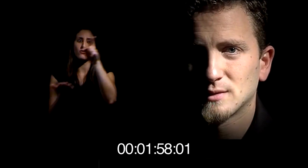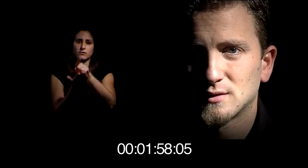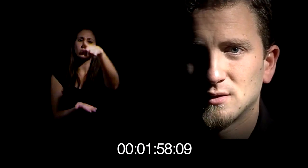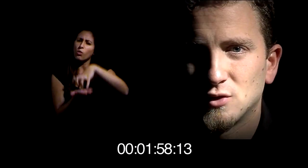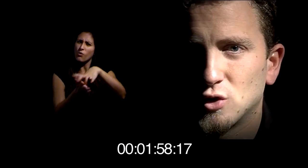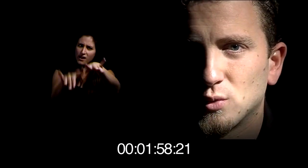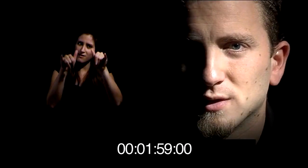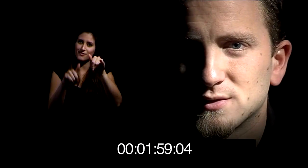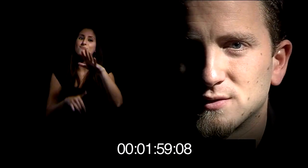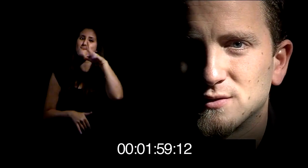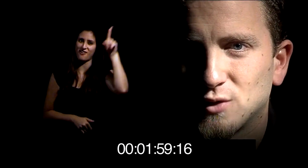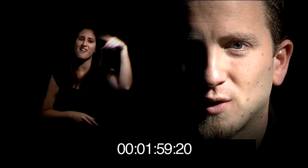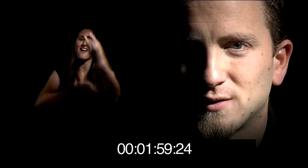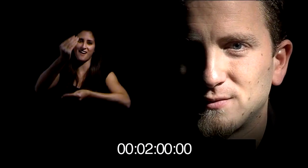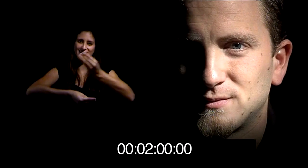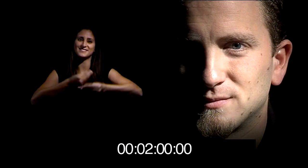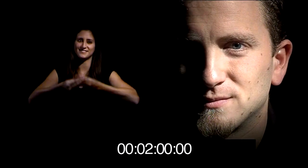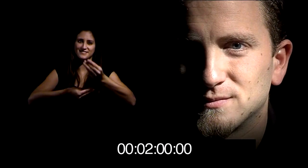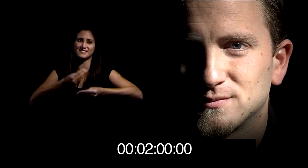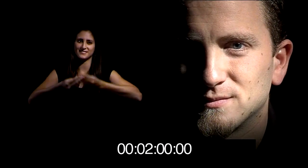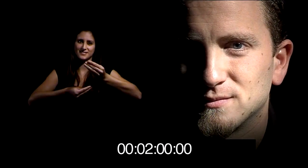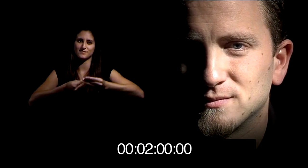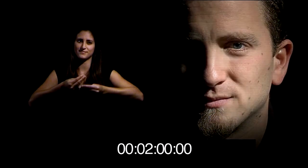que volverá otra vez. No lo dudes. Lo hará.